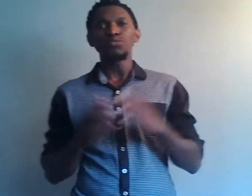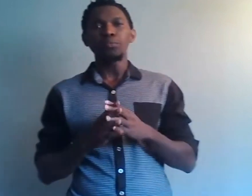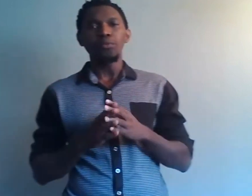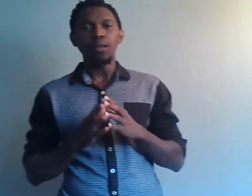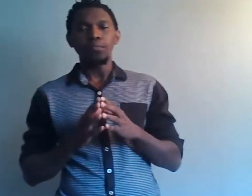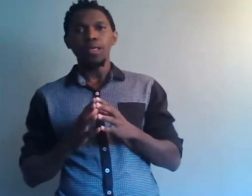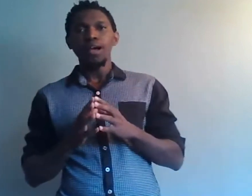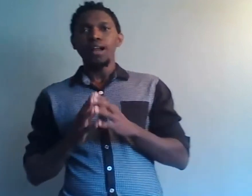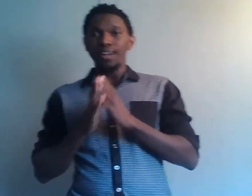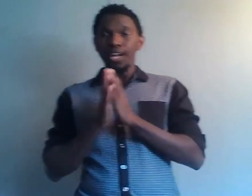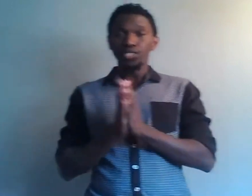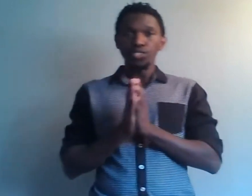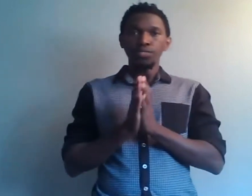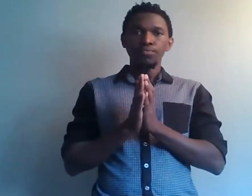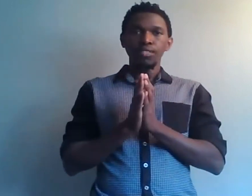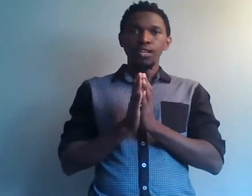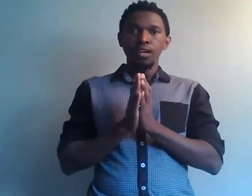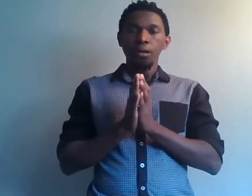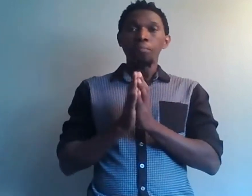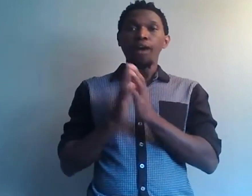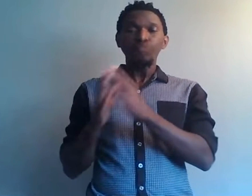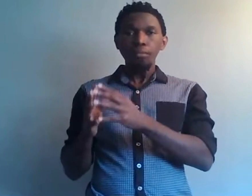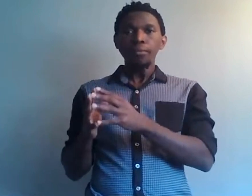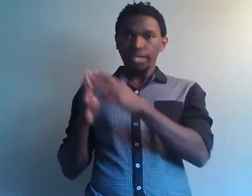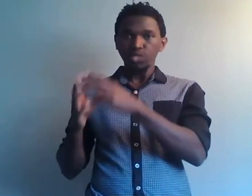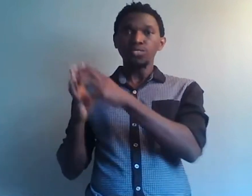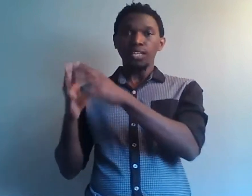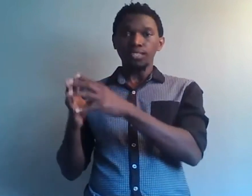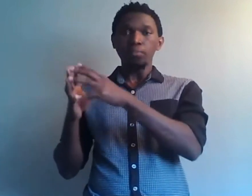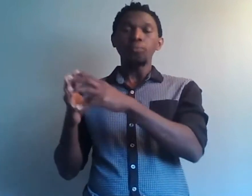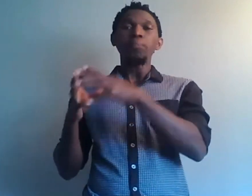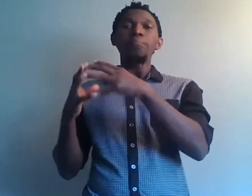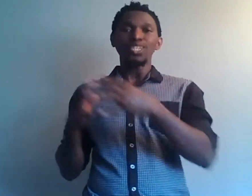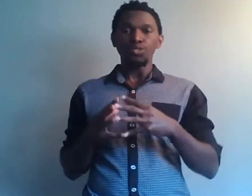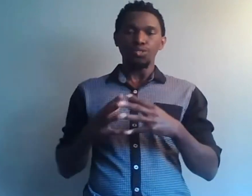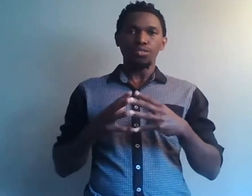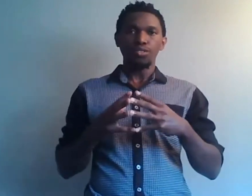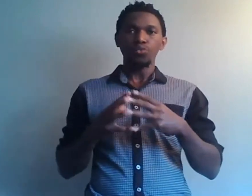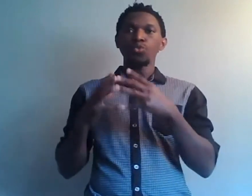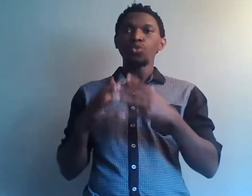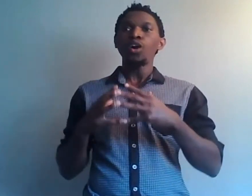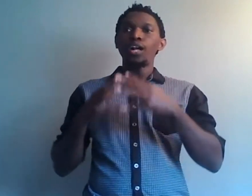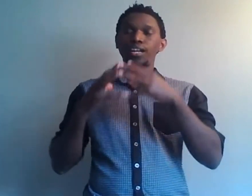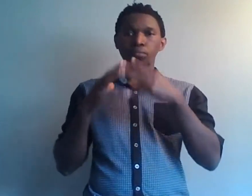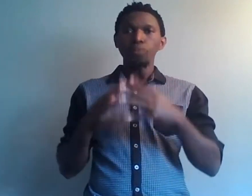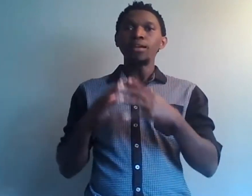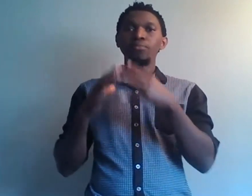tous les problèmes. L'argent parfois même résout certains problèmes majeurs ou encore des problèmes financiers,